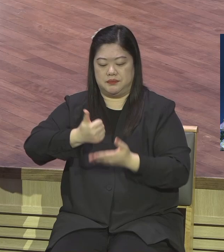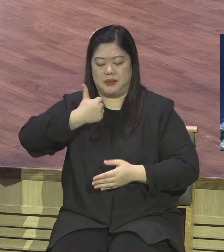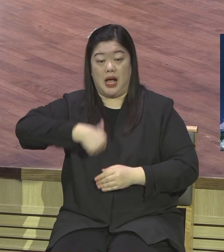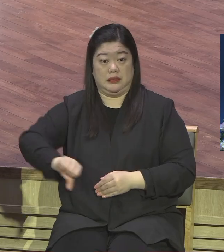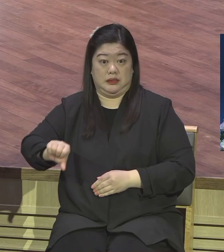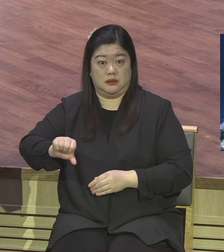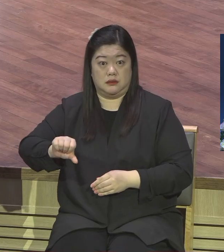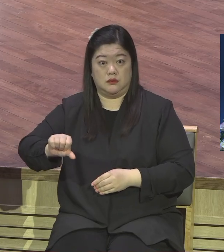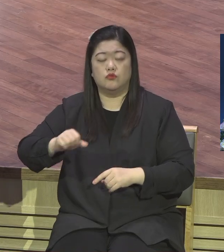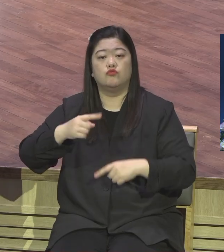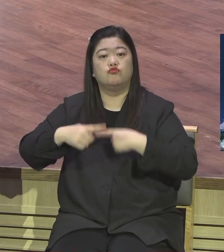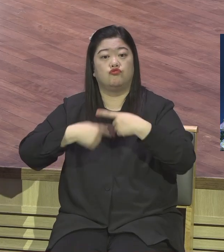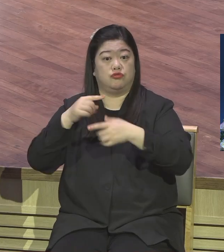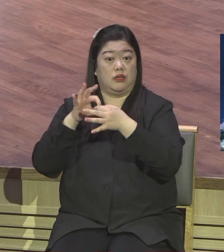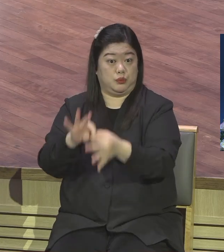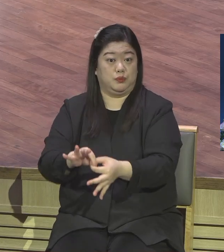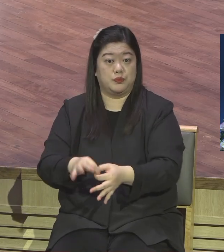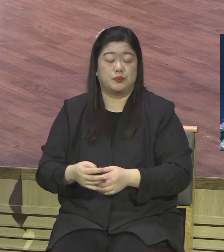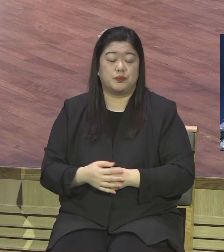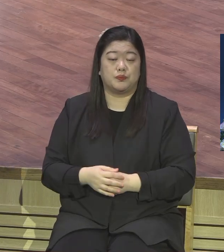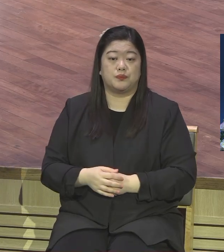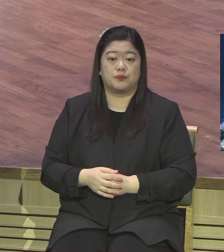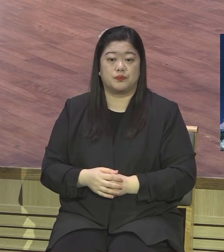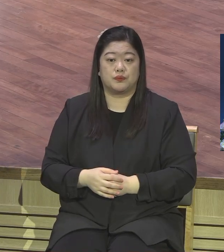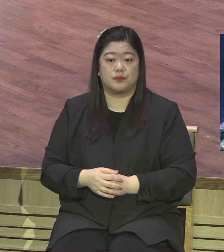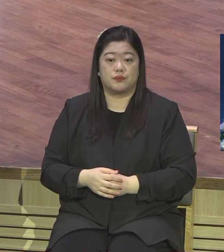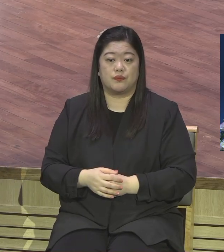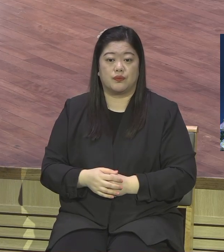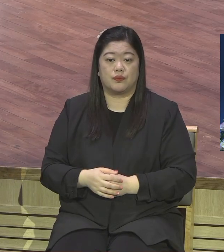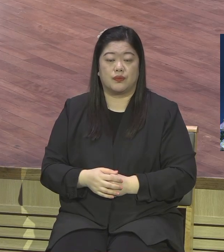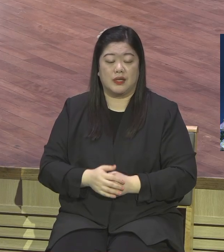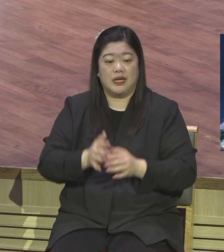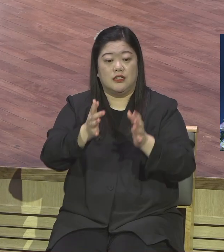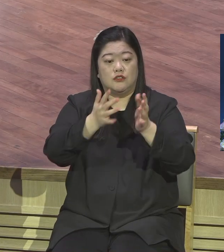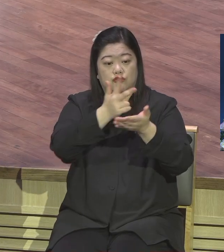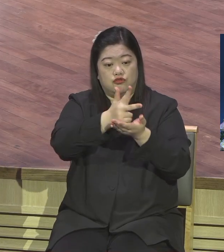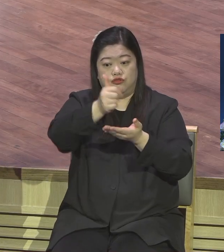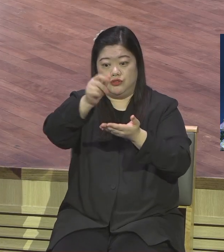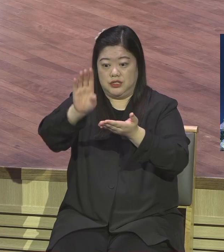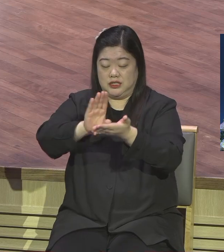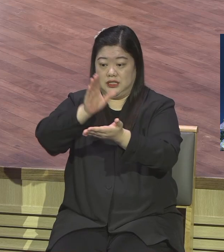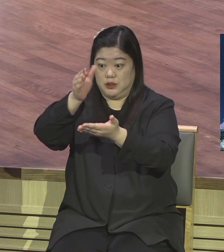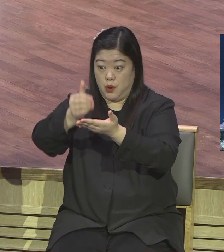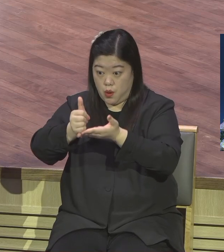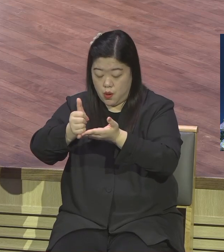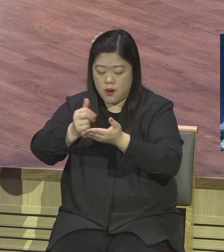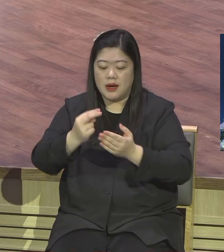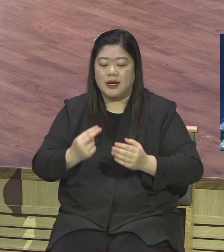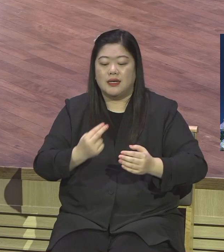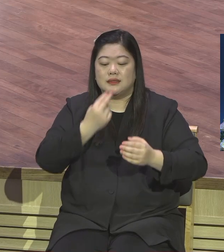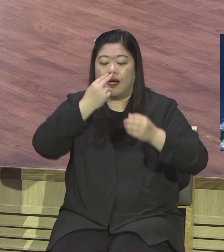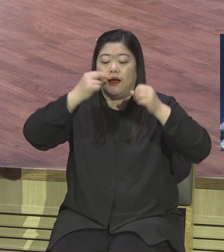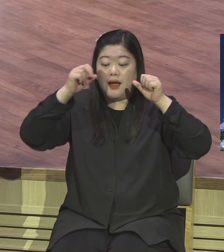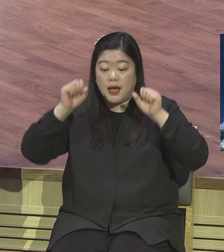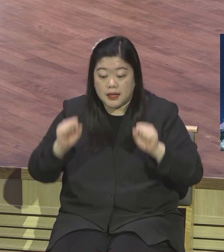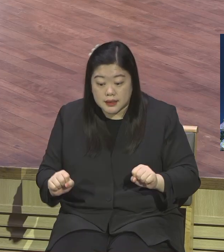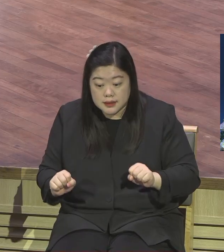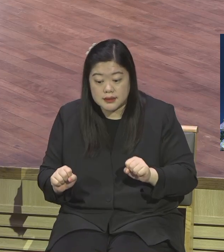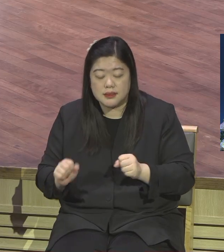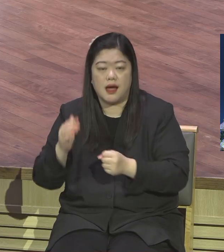예수님이 살아계신 하나님의 아들이십니다 이게 중요한 고백이에요 왜